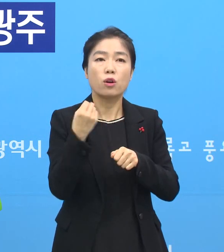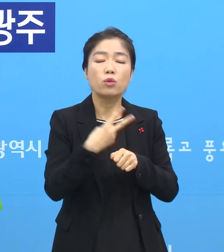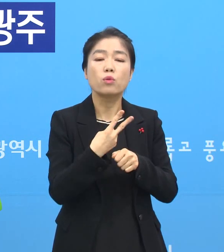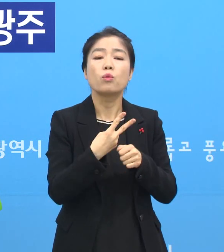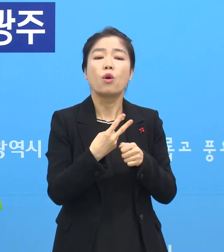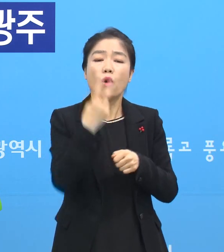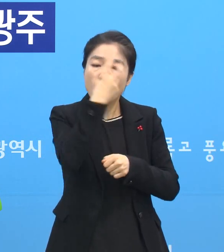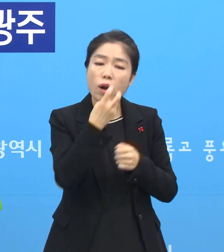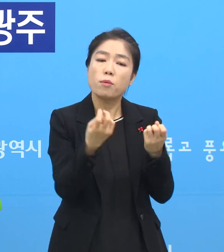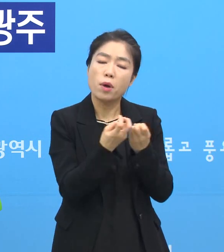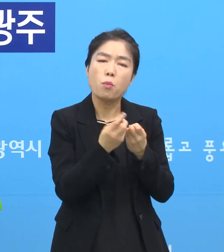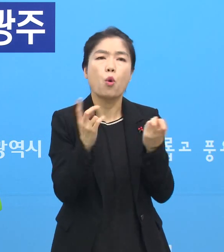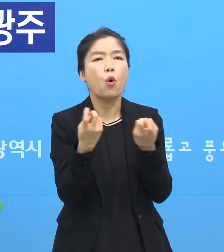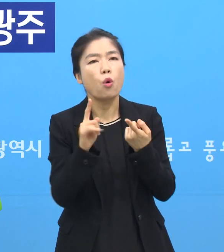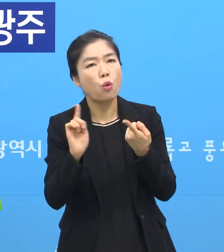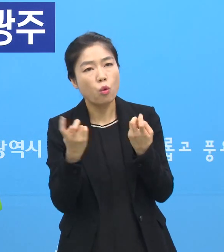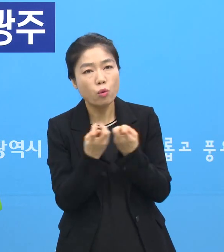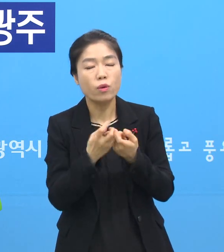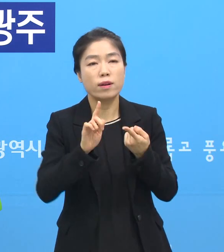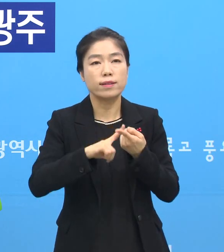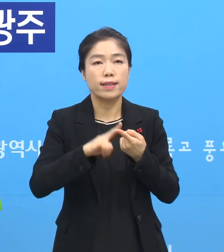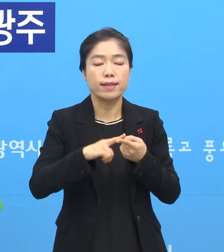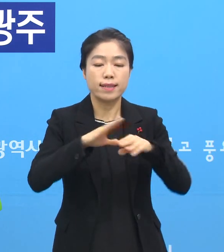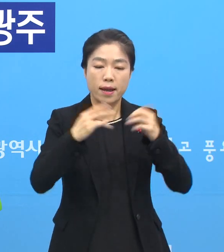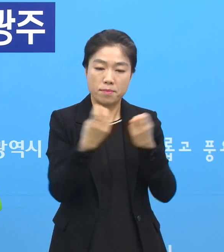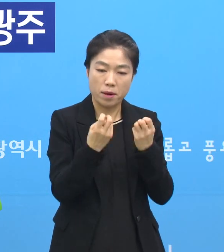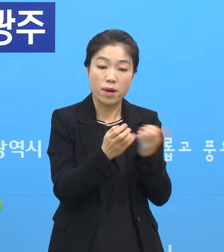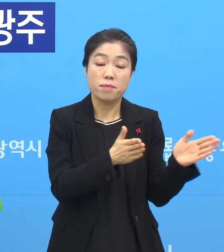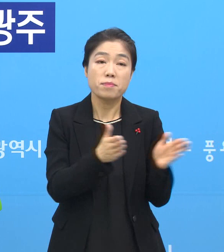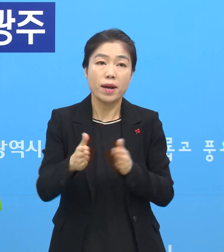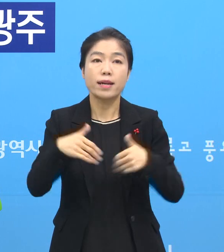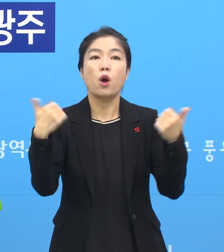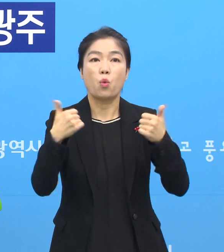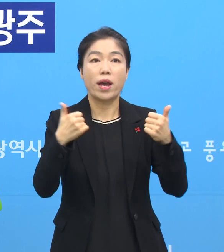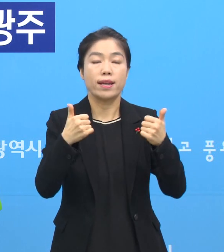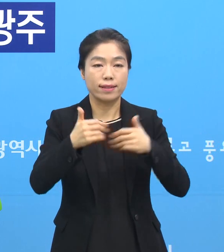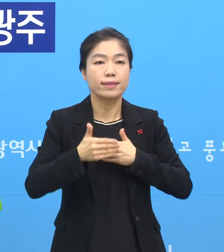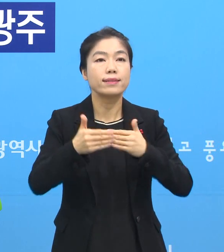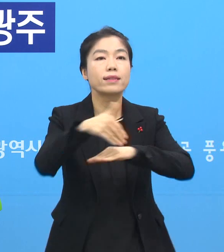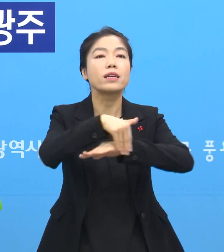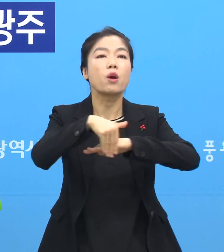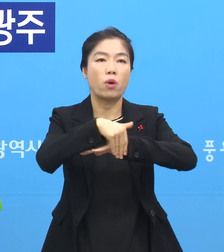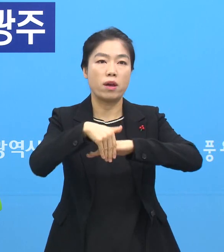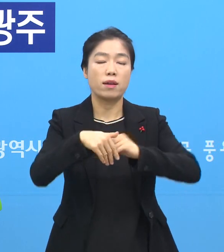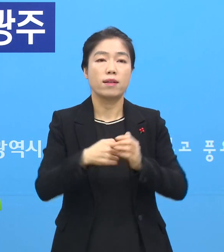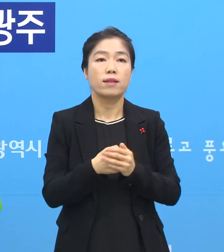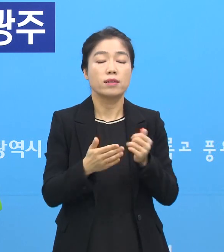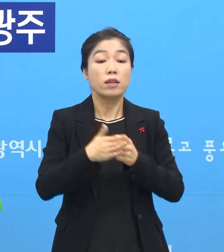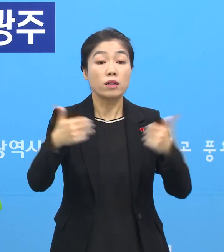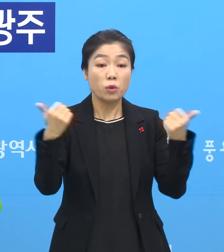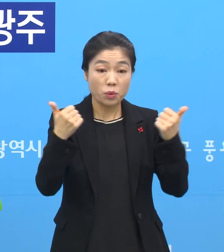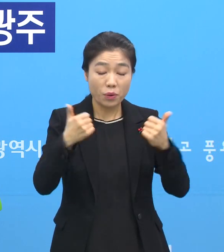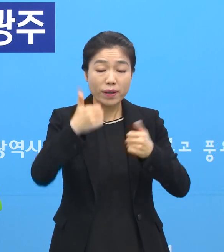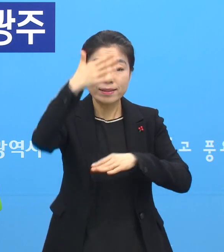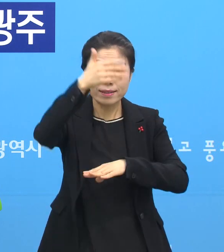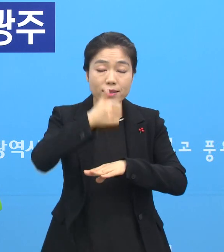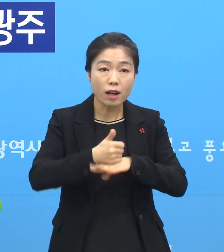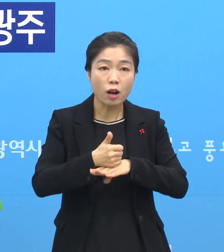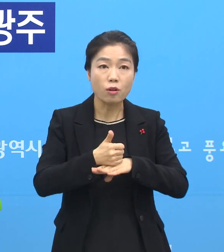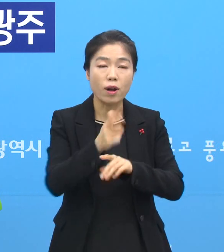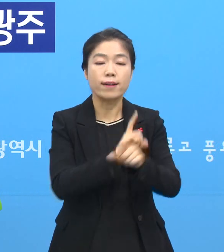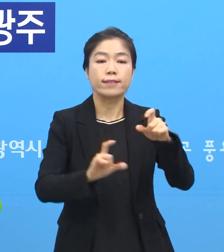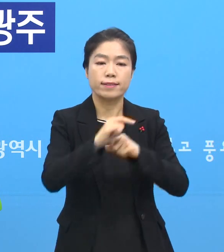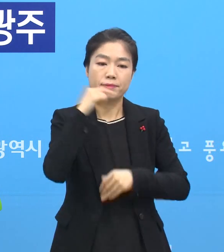어떤 방식으로 관리를 해야 될지 공동대책을 마련하는 그런 회의가 진행될 예정입니다. 그 회의를 통해서 또